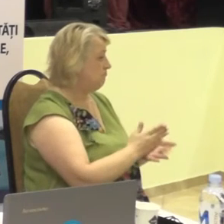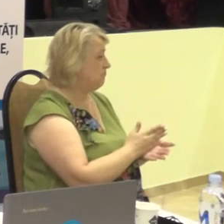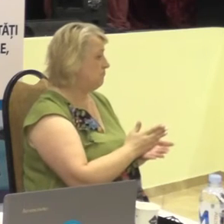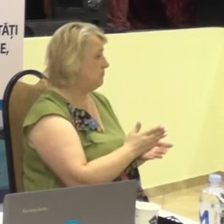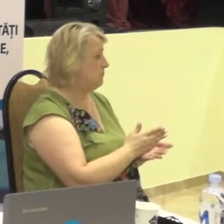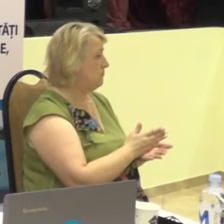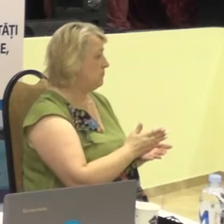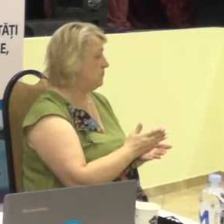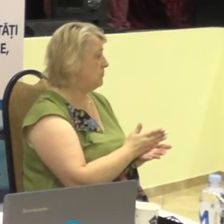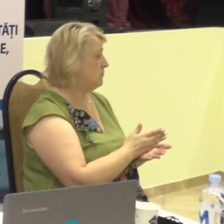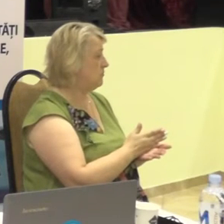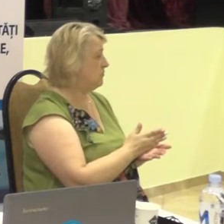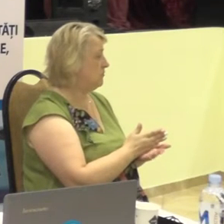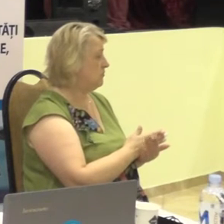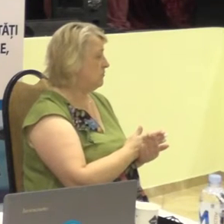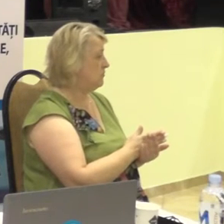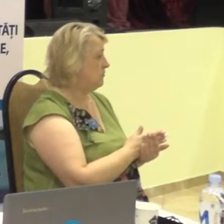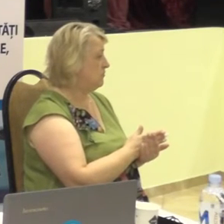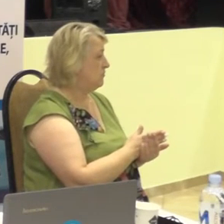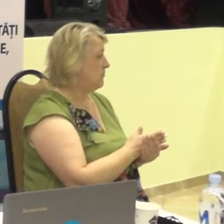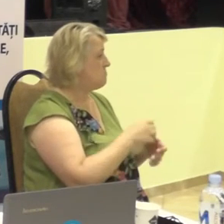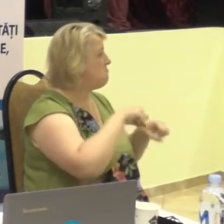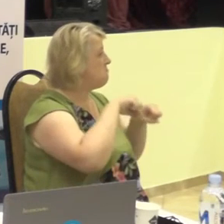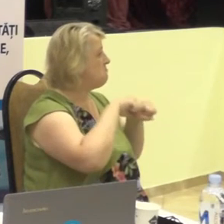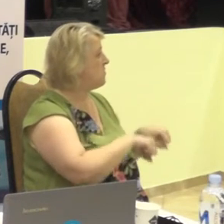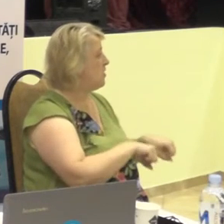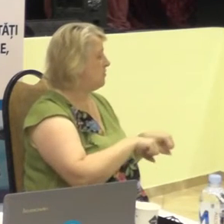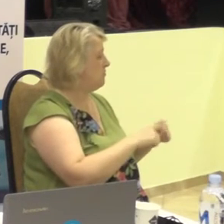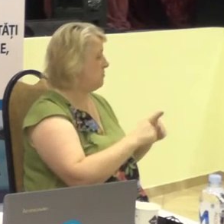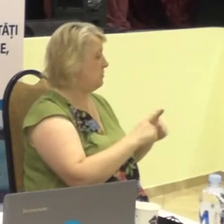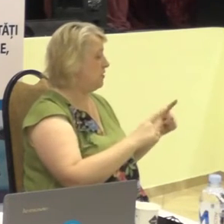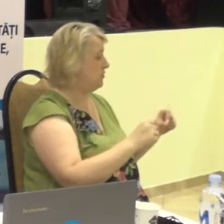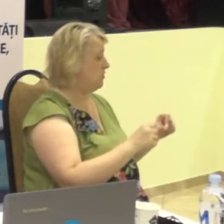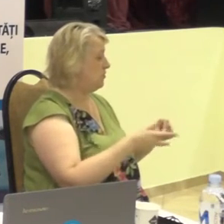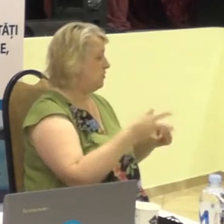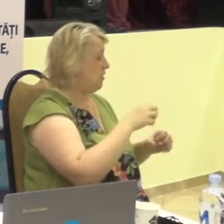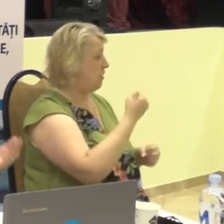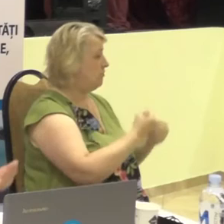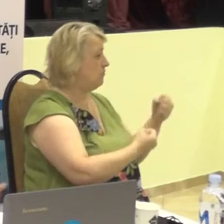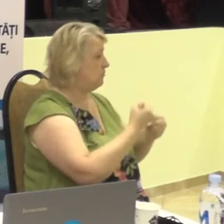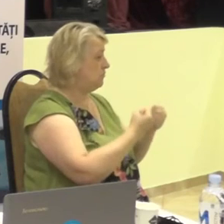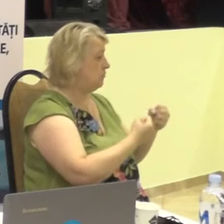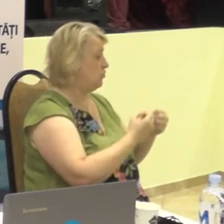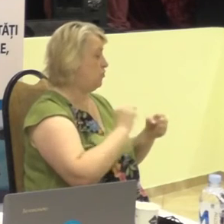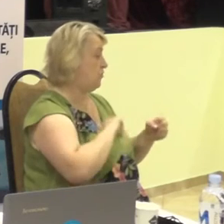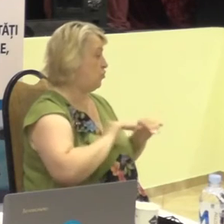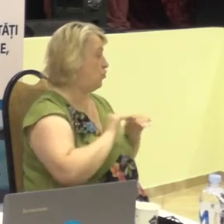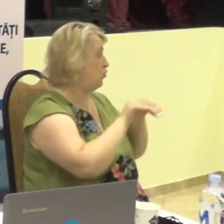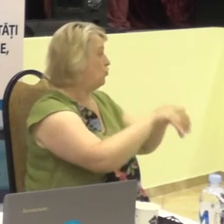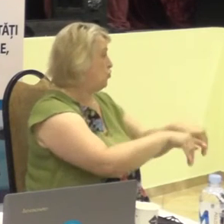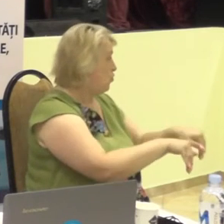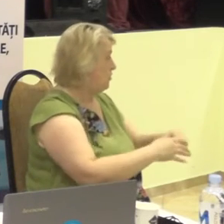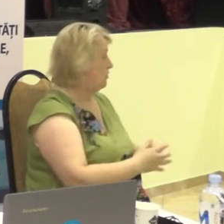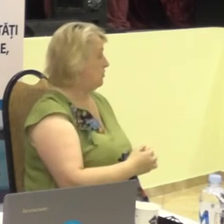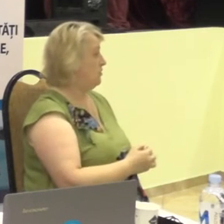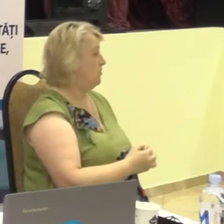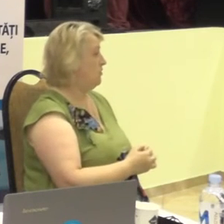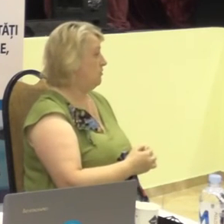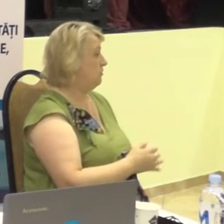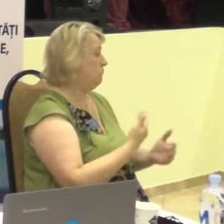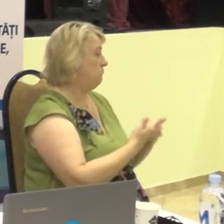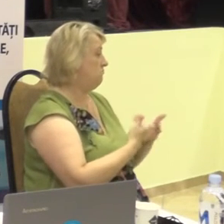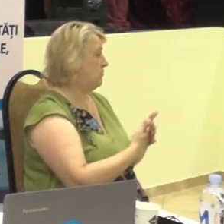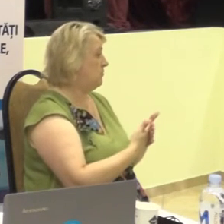permis pentru a fi angajați în câmpul muncii, de